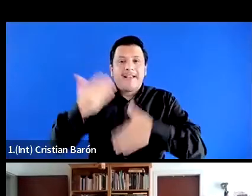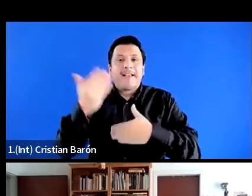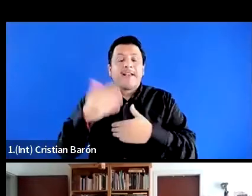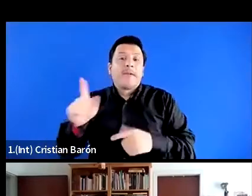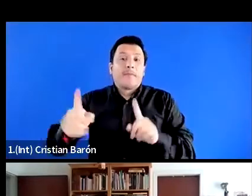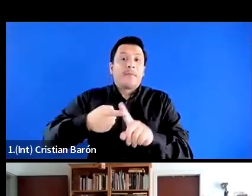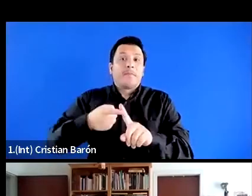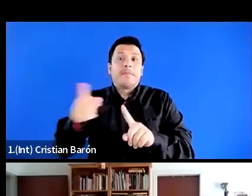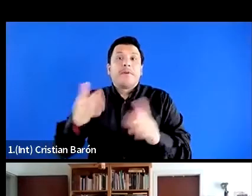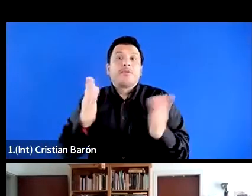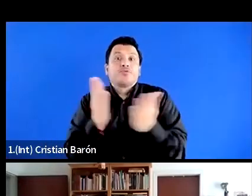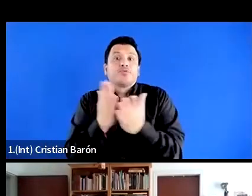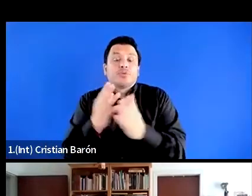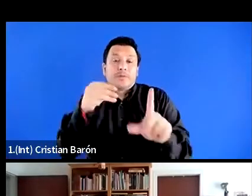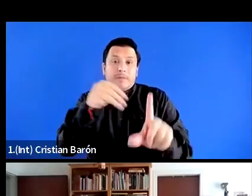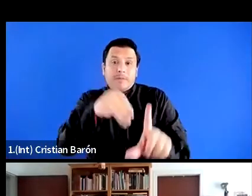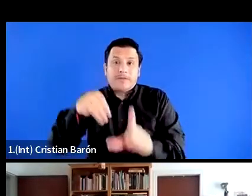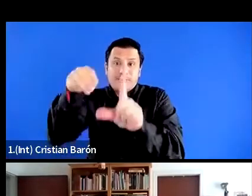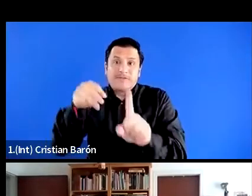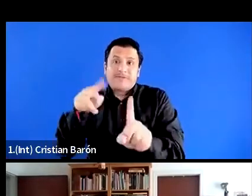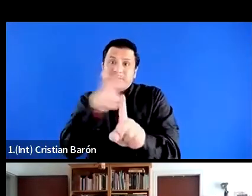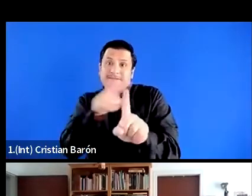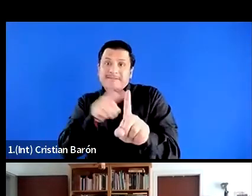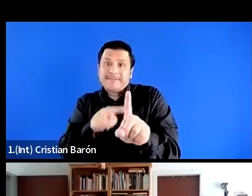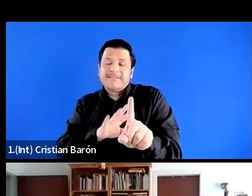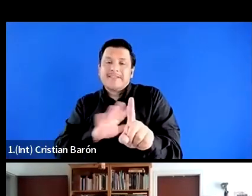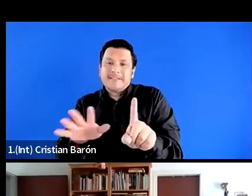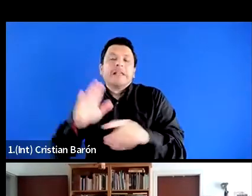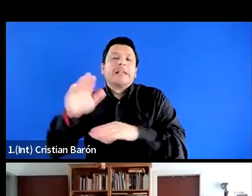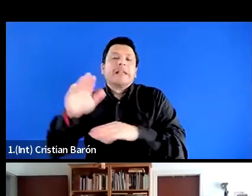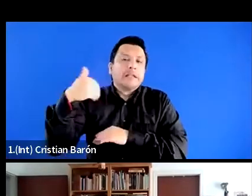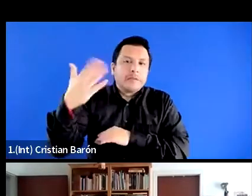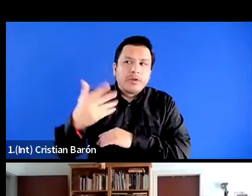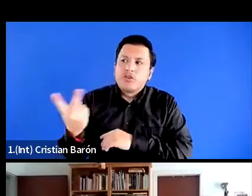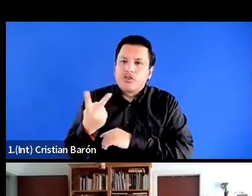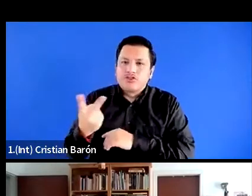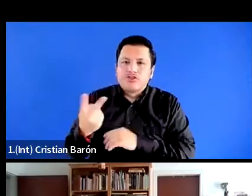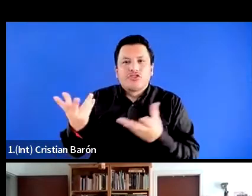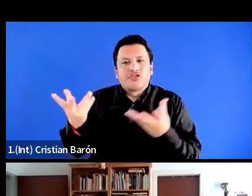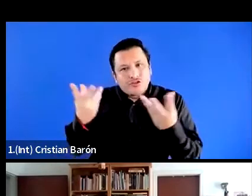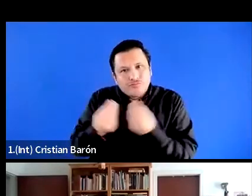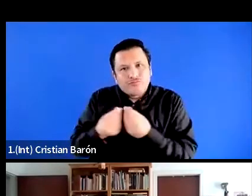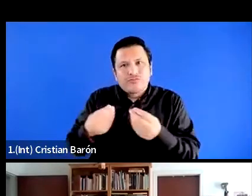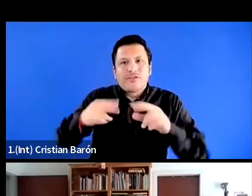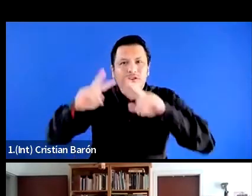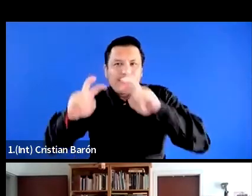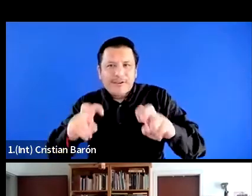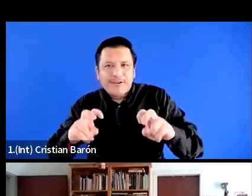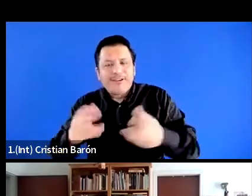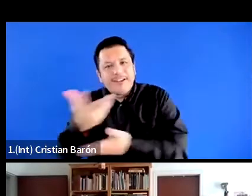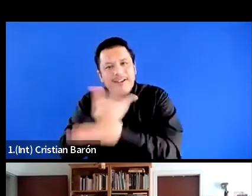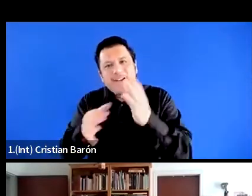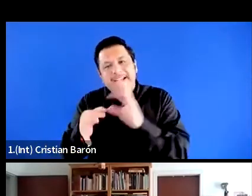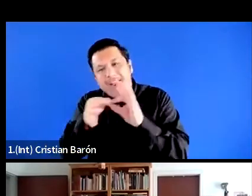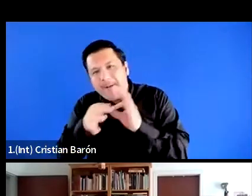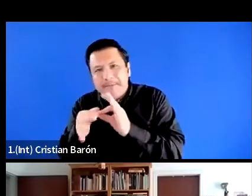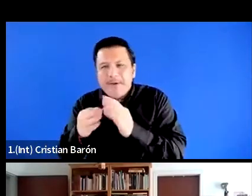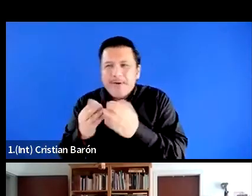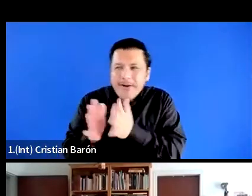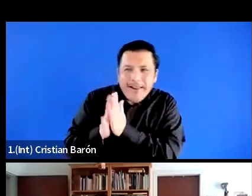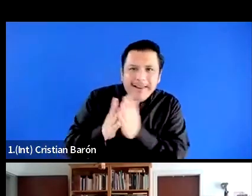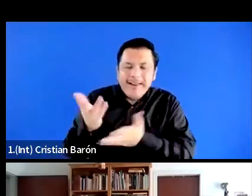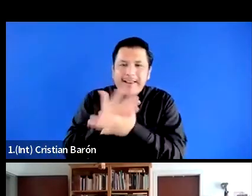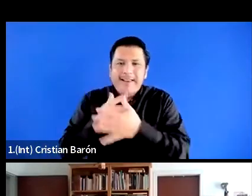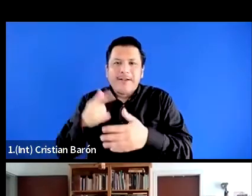estudiante de maestría de antropología y posteriormente como co-investigador y cómplice, amigo de muchas de las